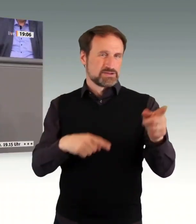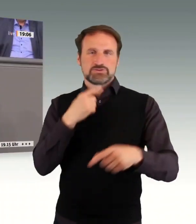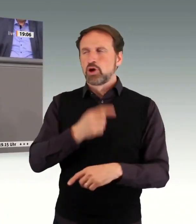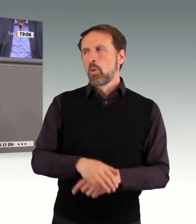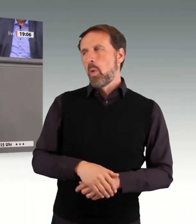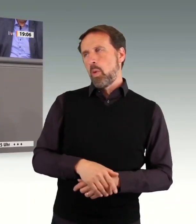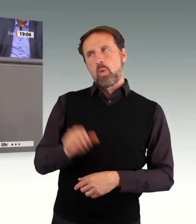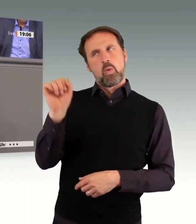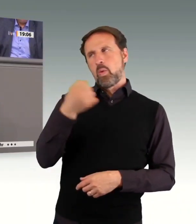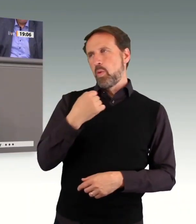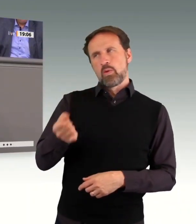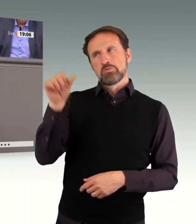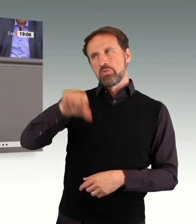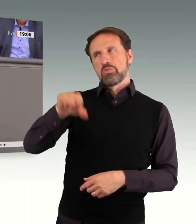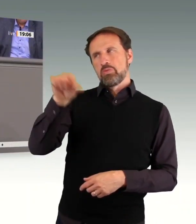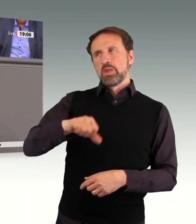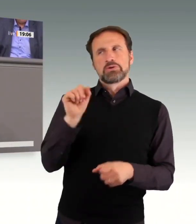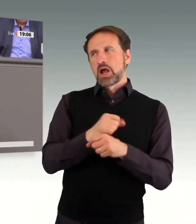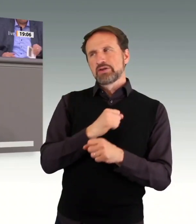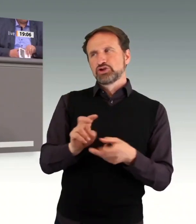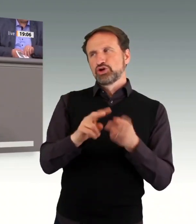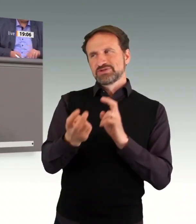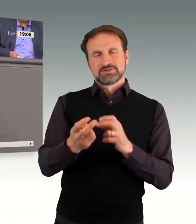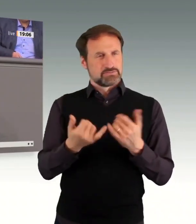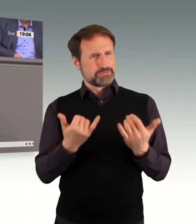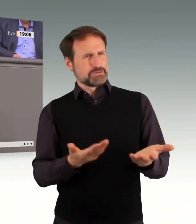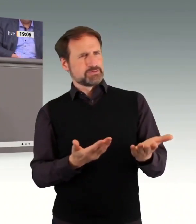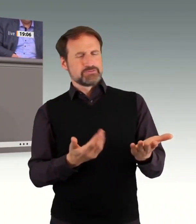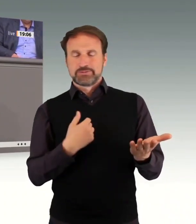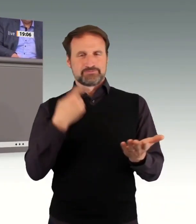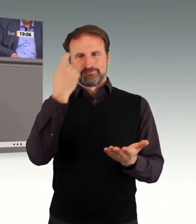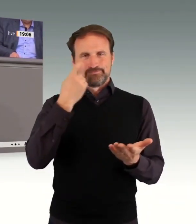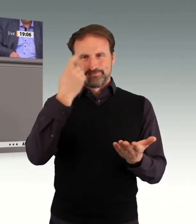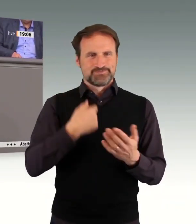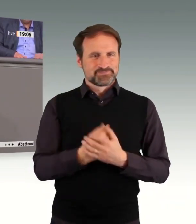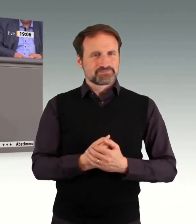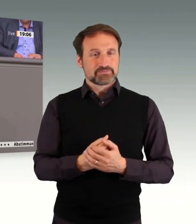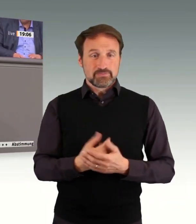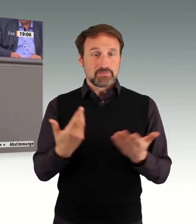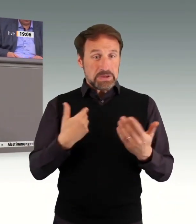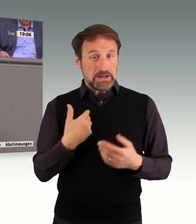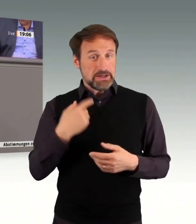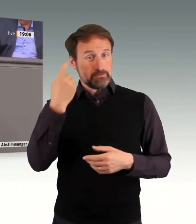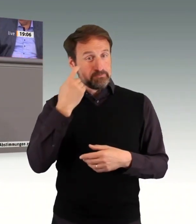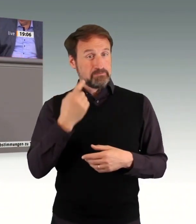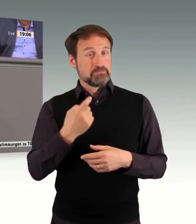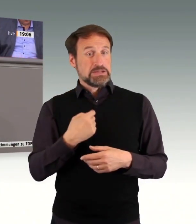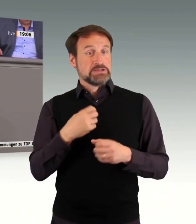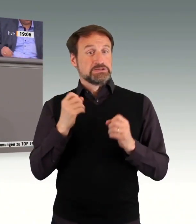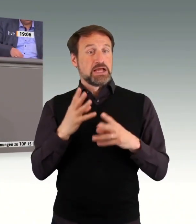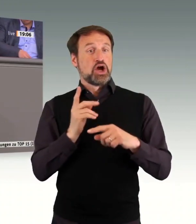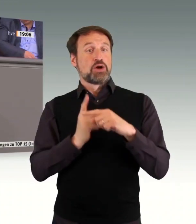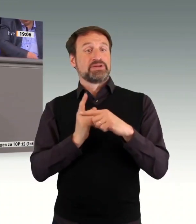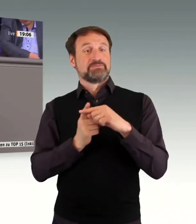Genauso wenig glaubwürdig, liebe Ampelkoalition, ich bin ja sehr optimistisch, was Ihre Ankündigung betrifft, ob der vielen